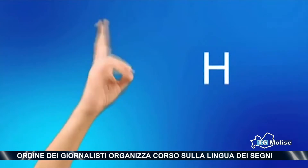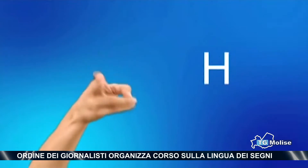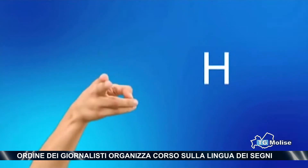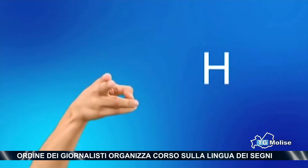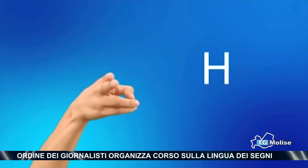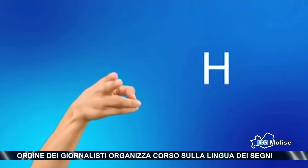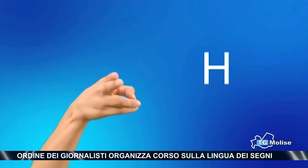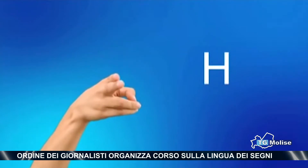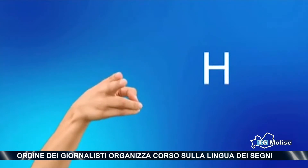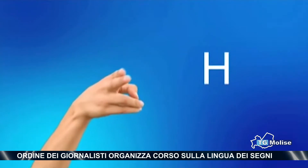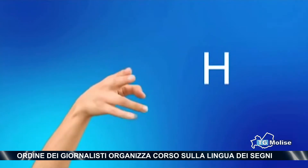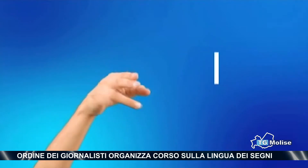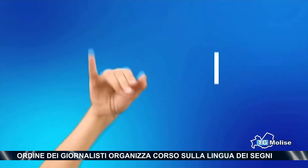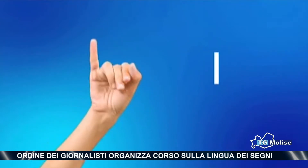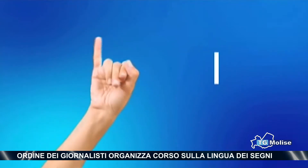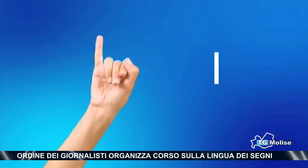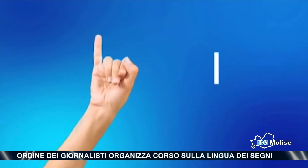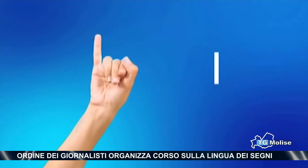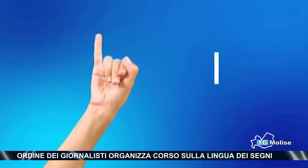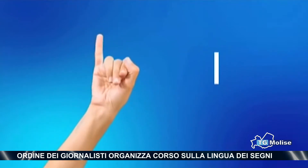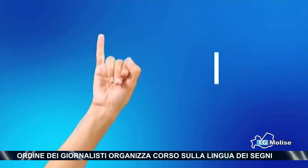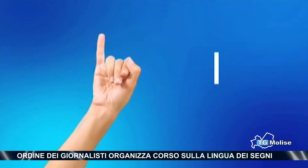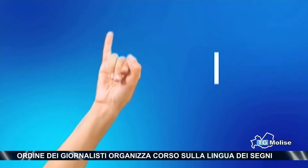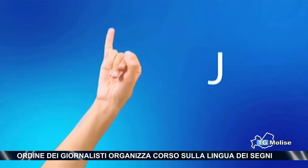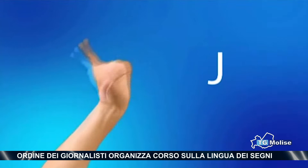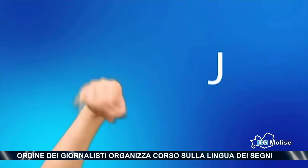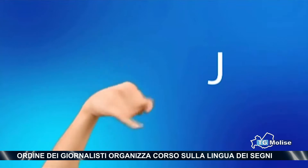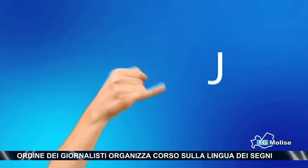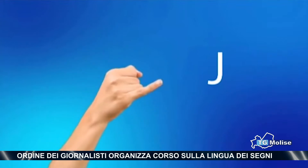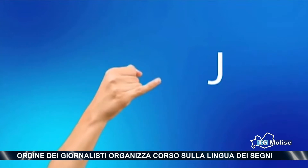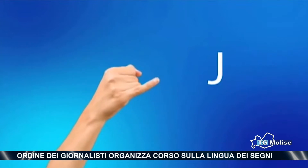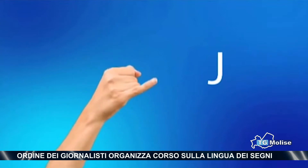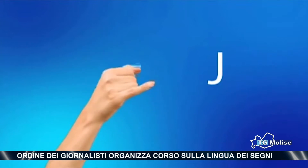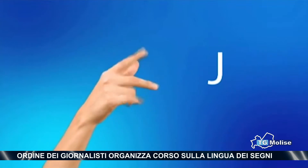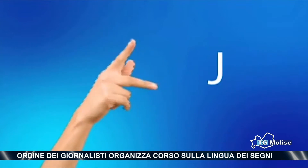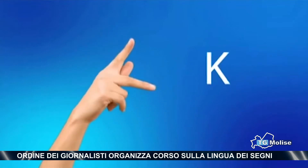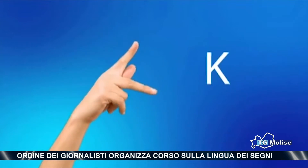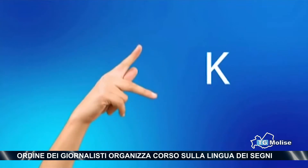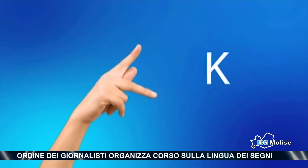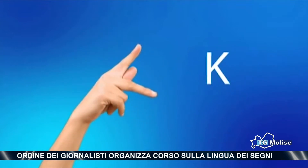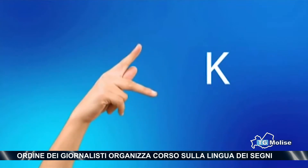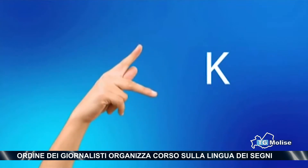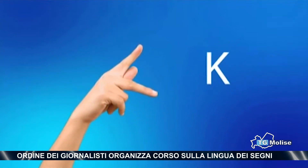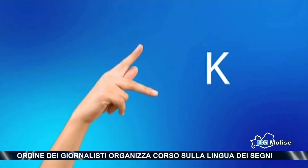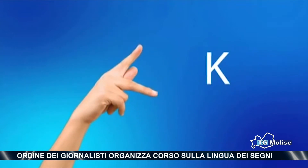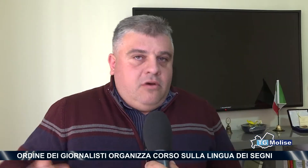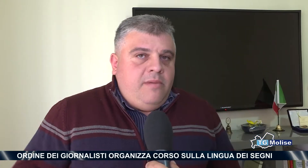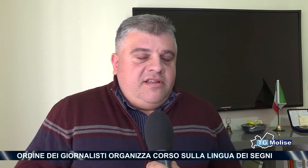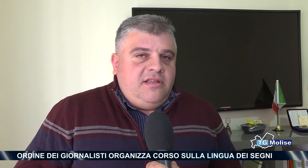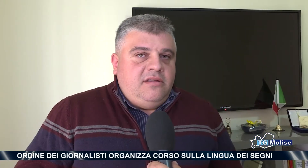spesso discriminati. Di qui l'appello di Cimino. Colgo l'occasione per dire che mi impegnerò come Presidente